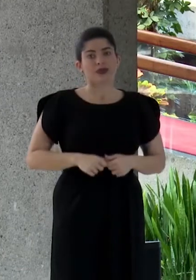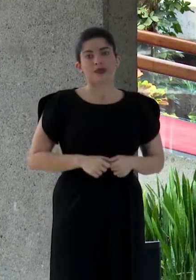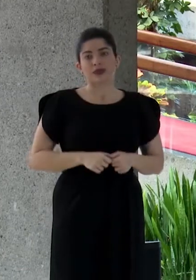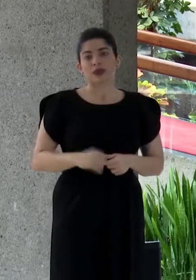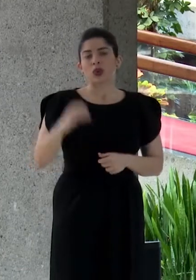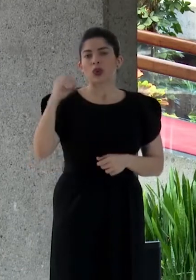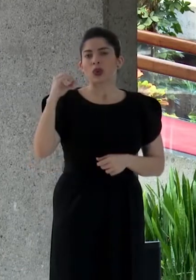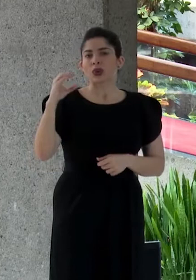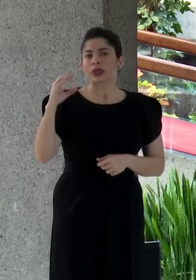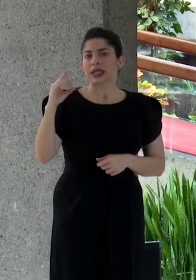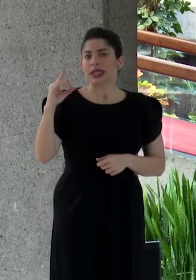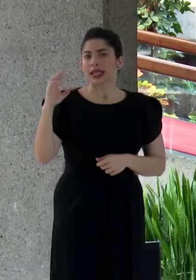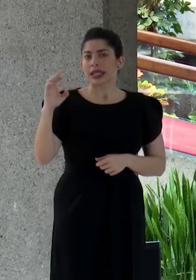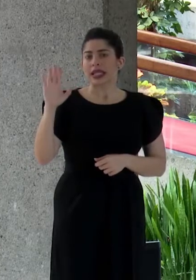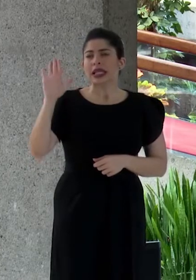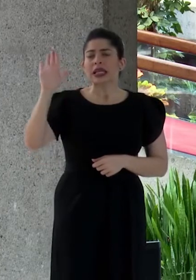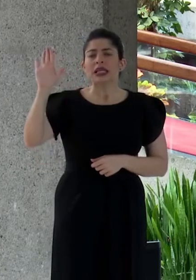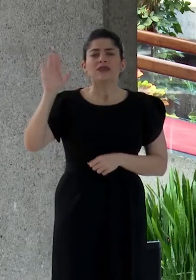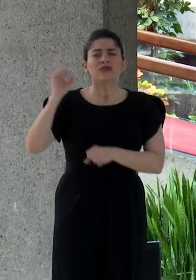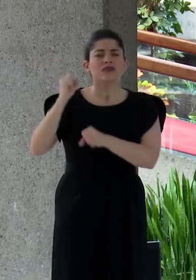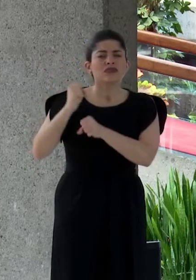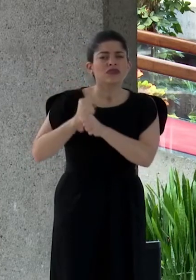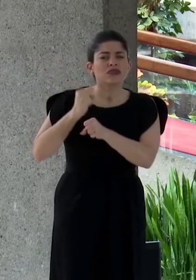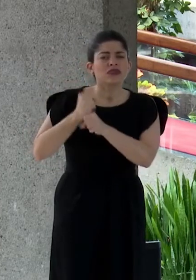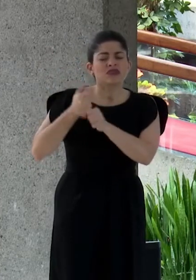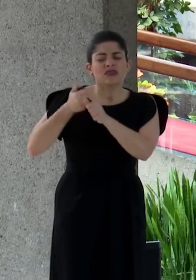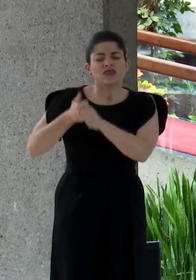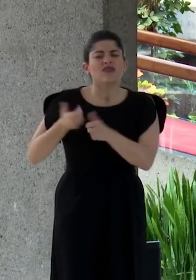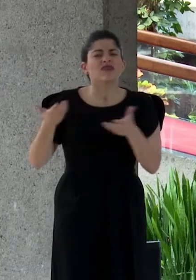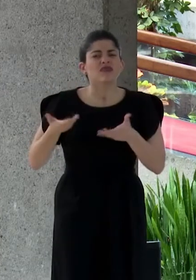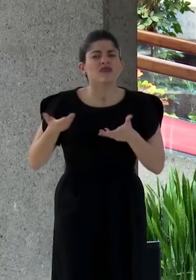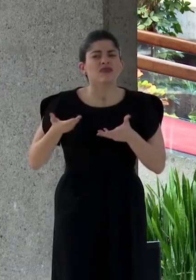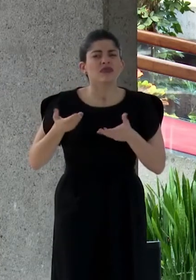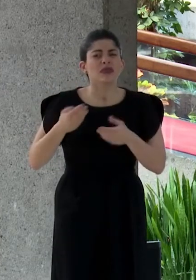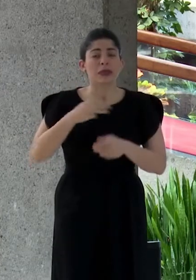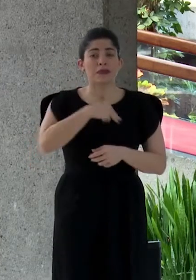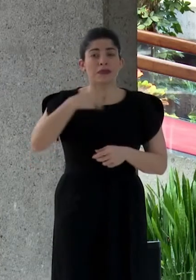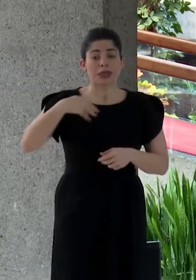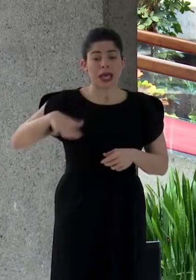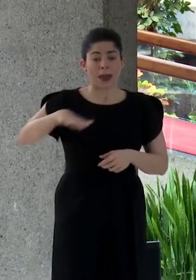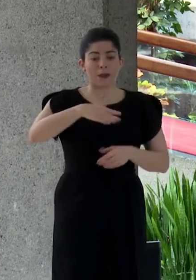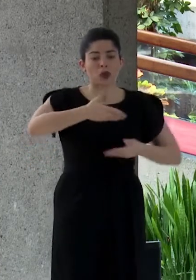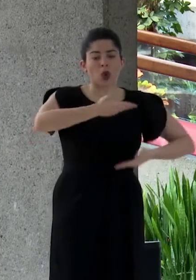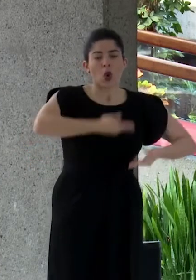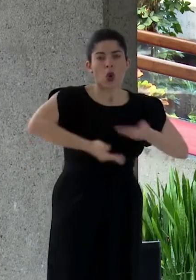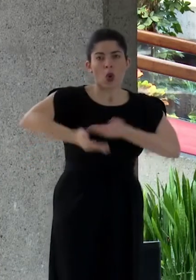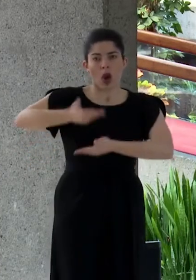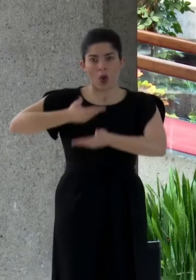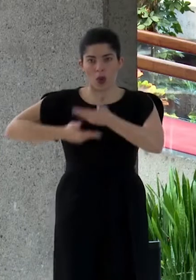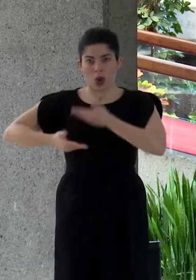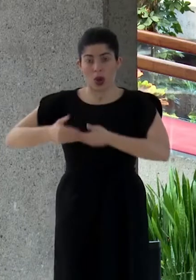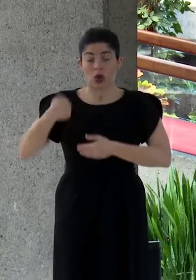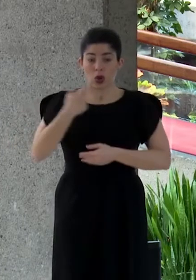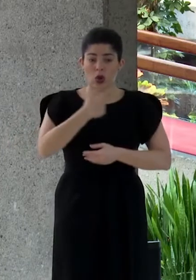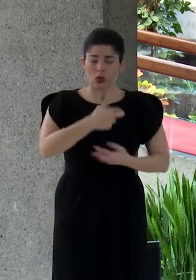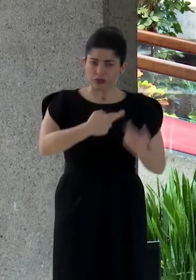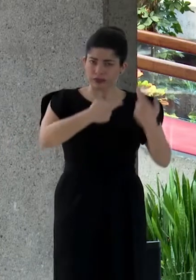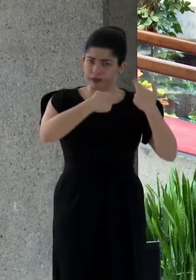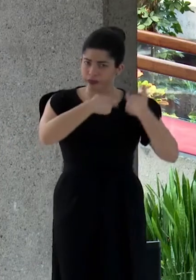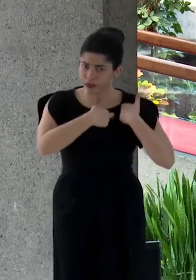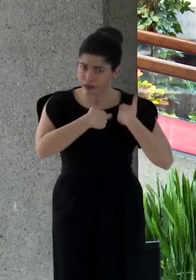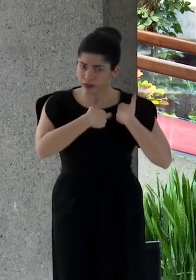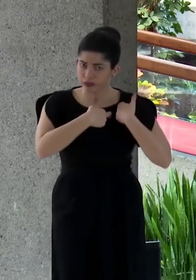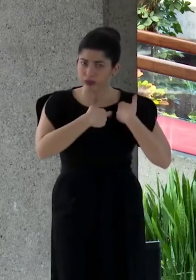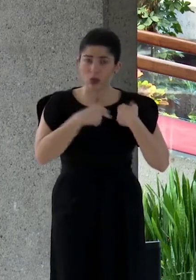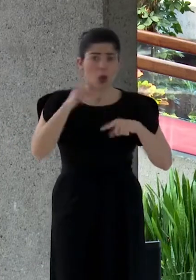La OCDE sustenta sus trabajos en la colaboración entre sus miembros y será un deber nuestro